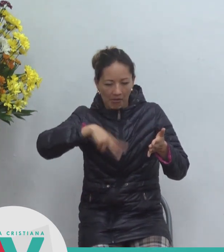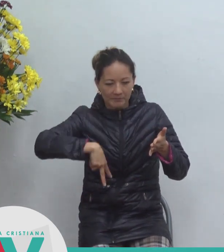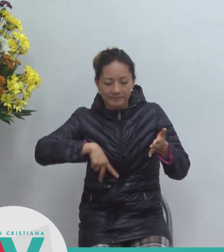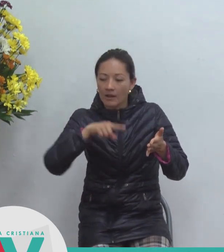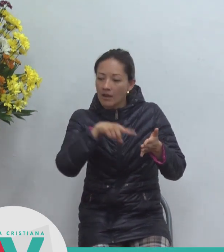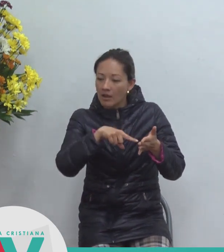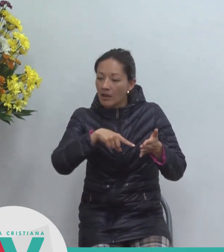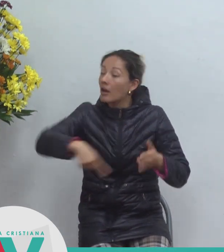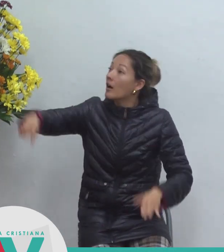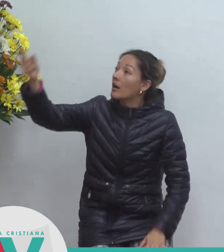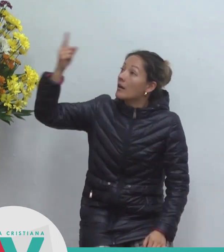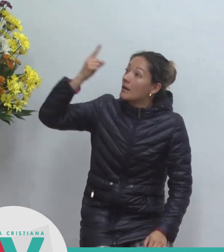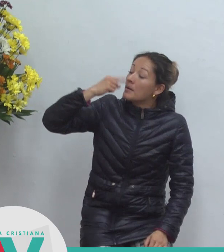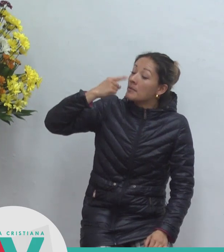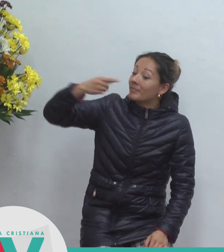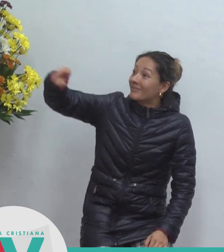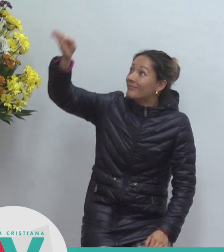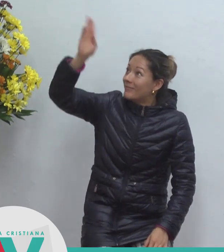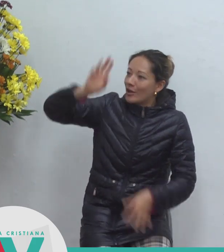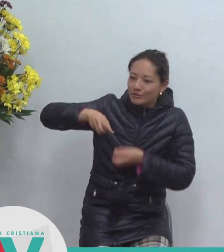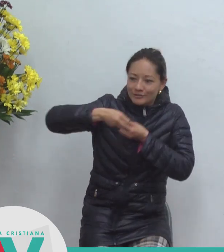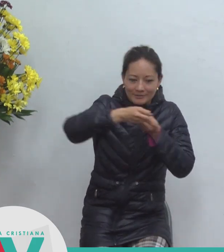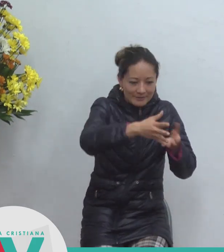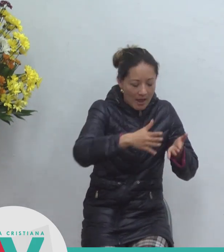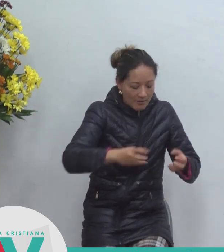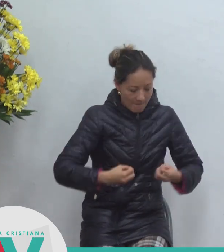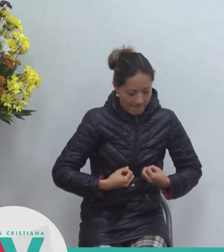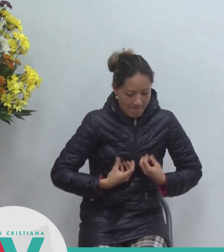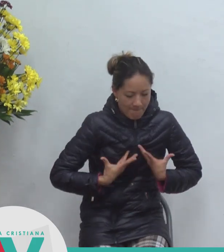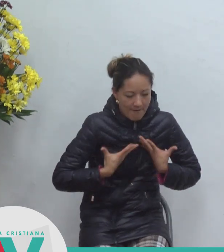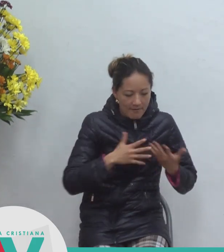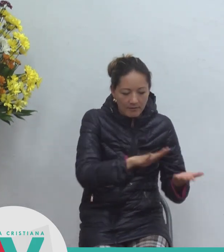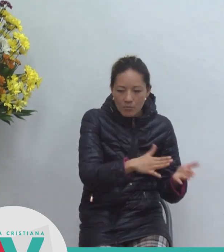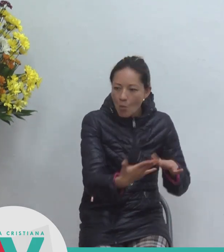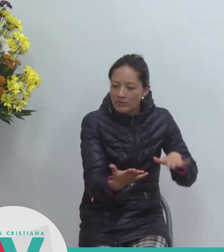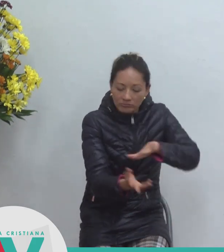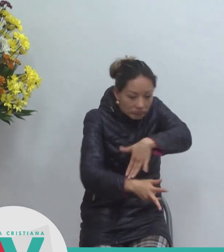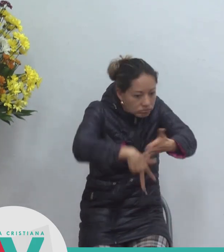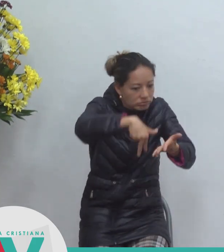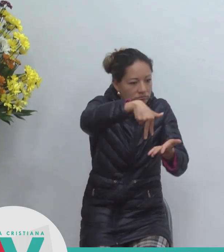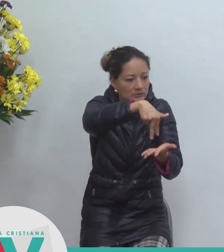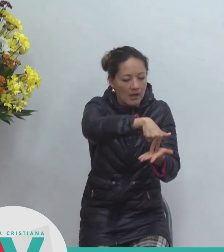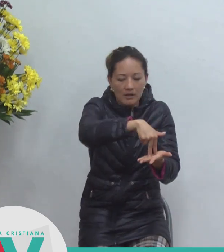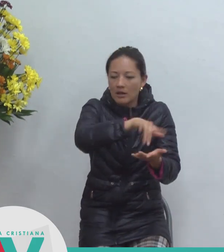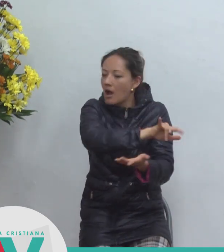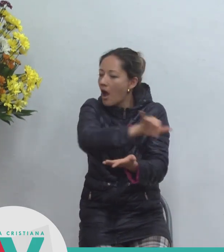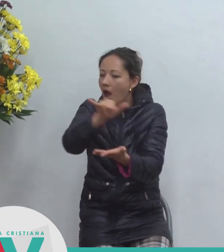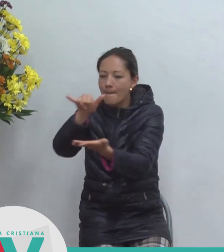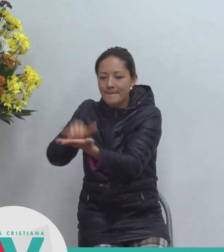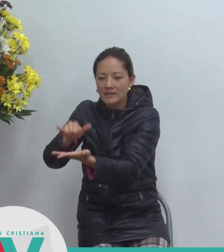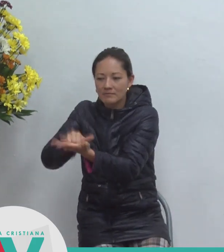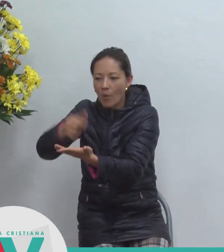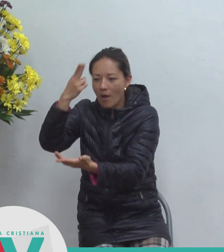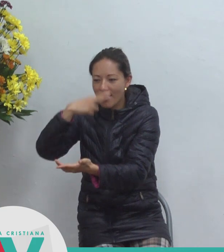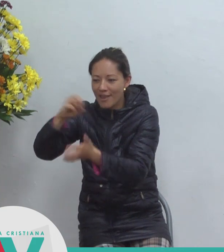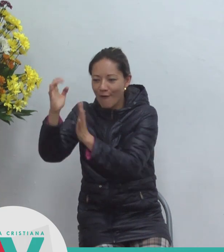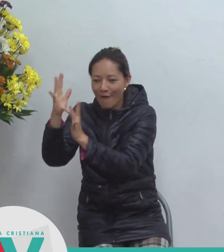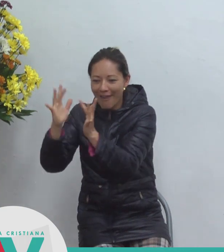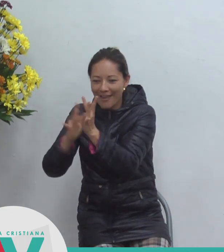padre levanta a los muertos y les da vida así también el hijo a los que quiere da la vida porque el padre a nadie juzga